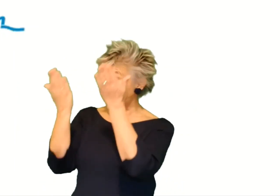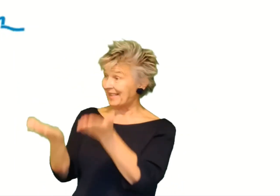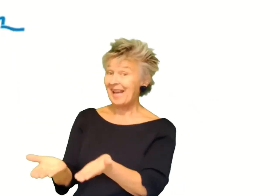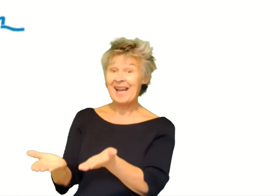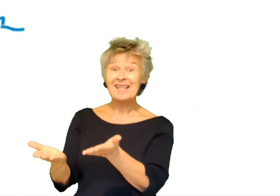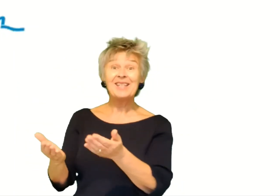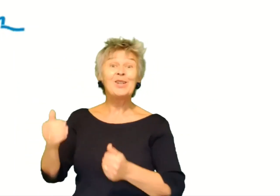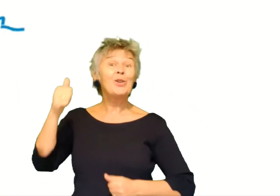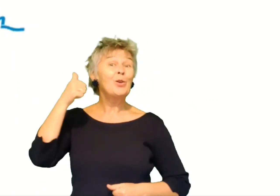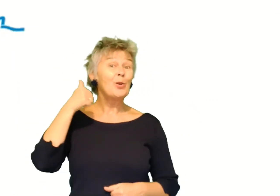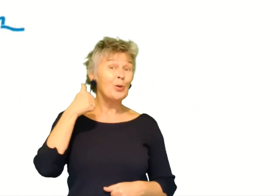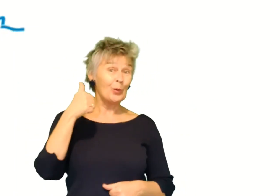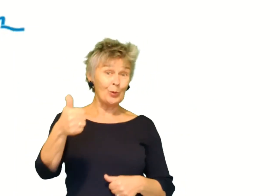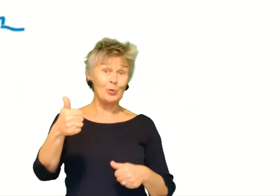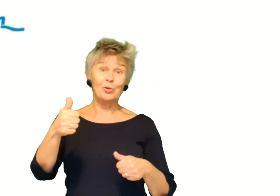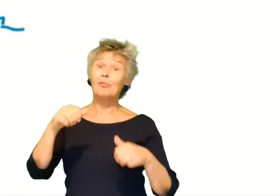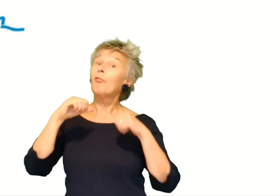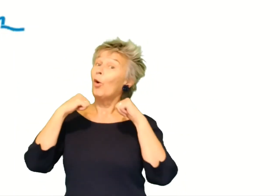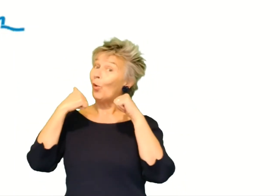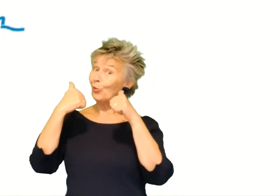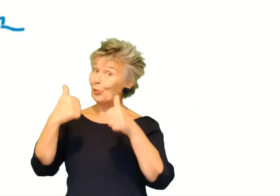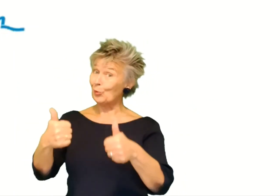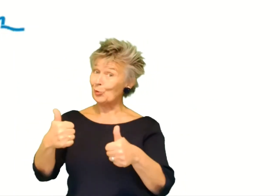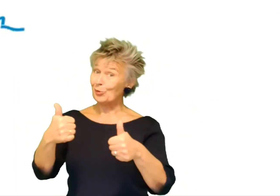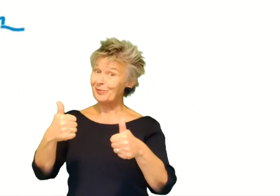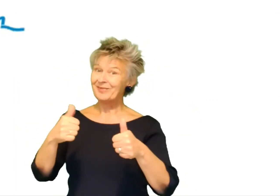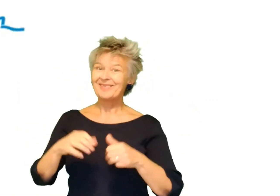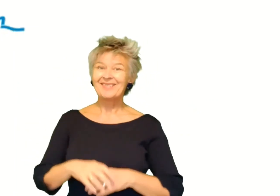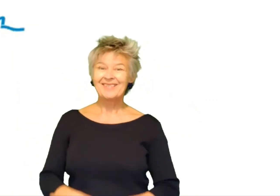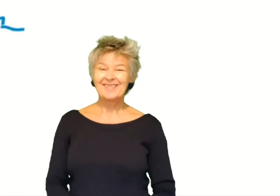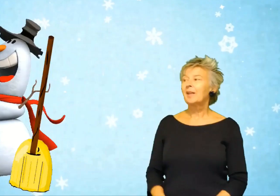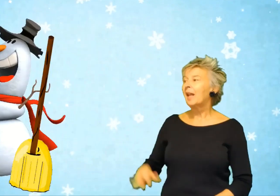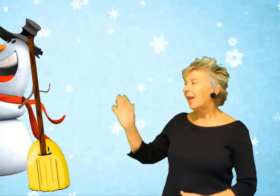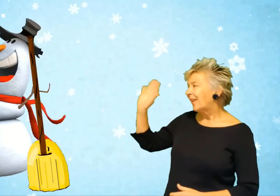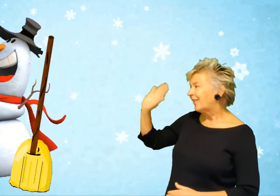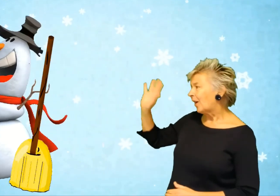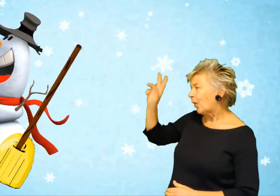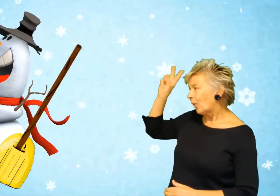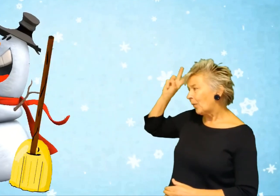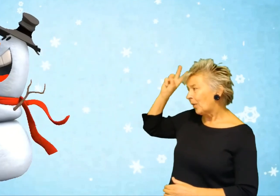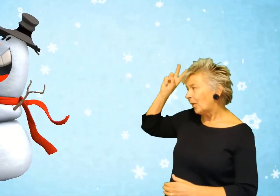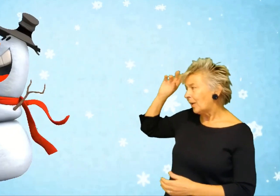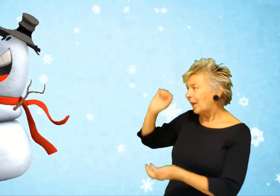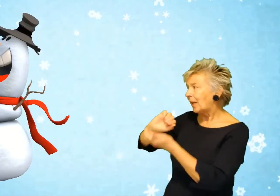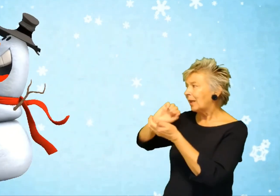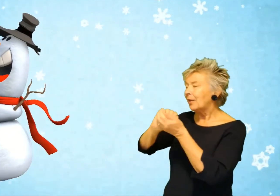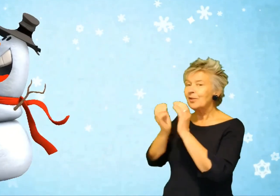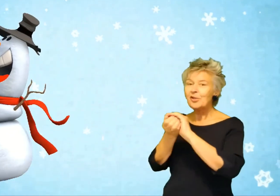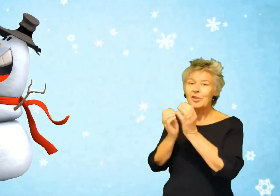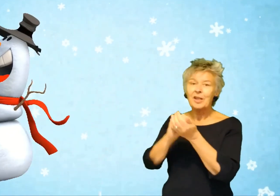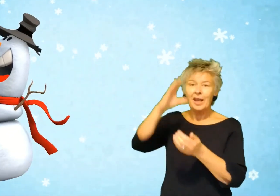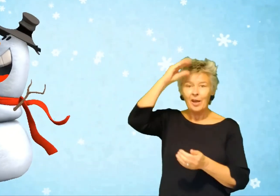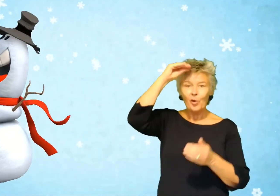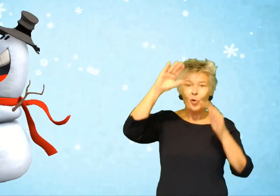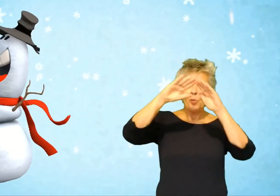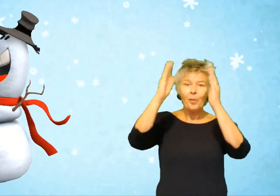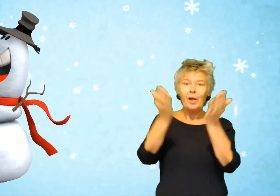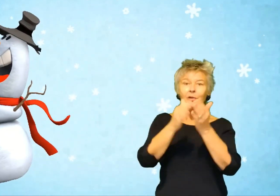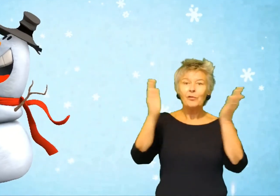Het staat je goed. Goed. Dag, meneer, de